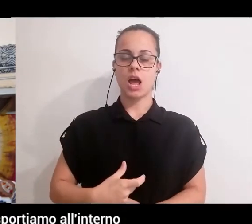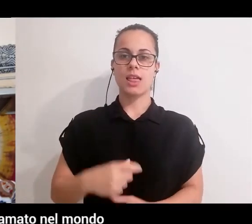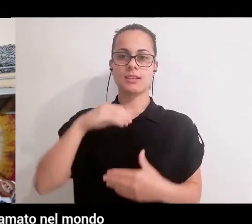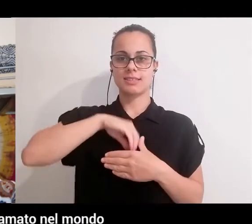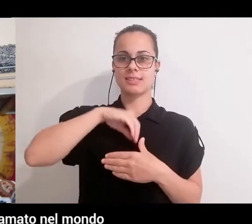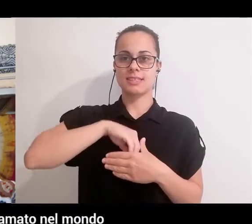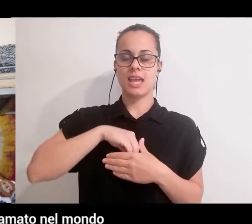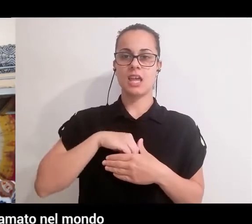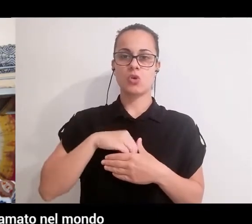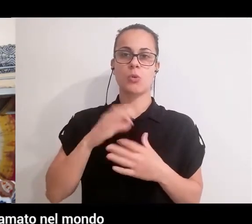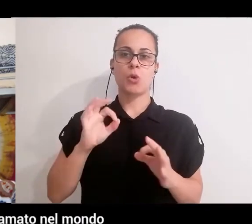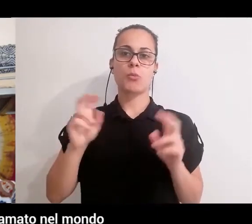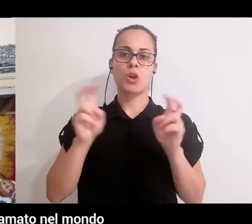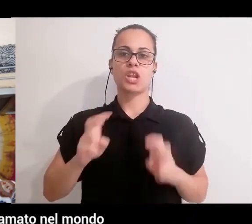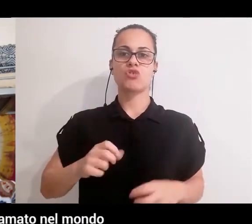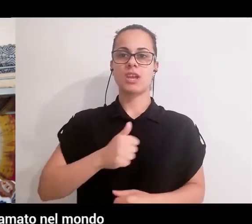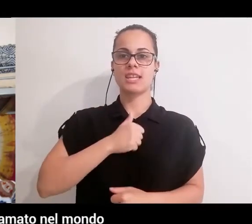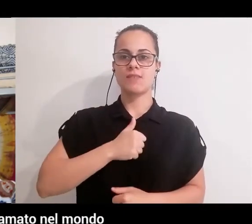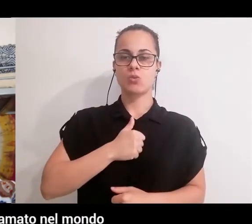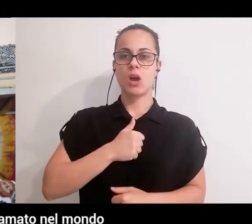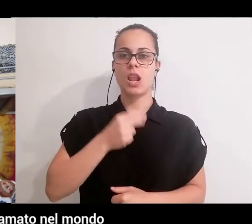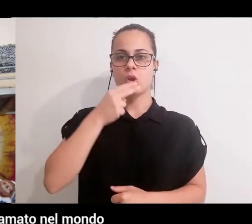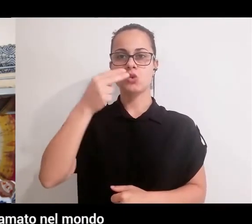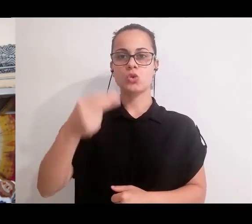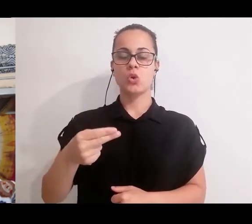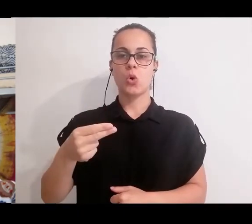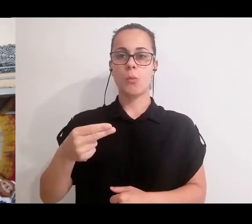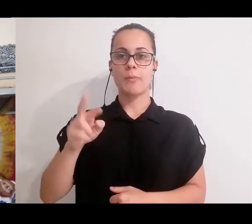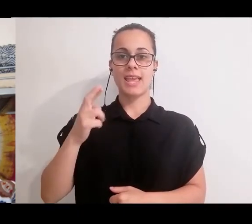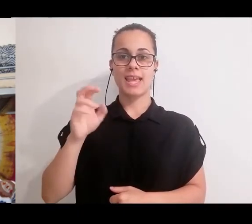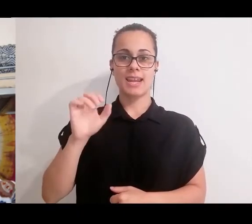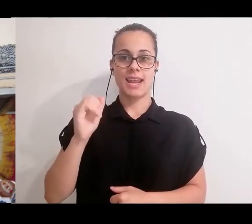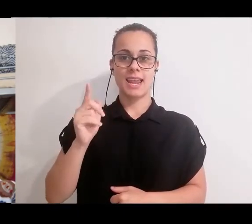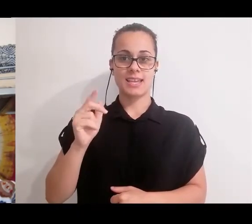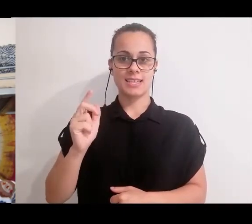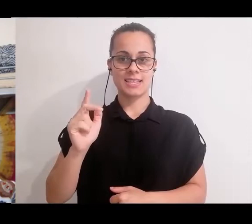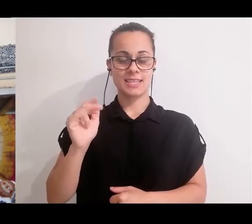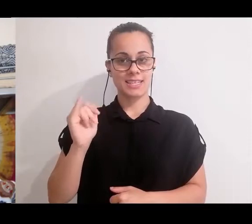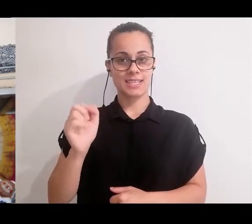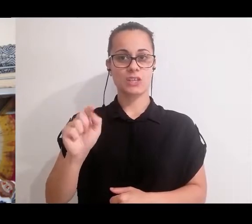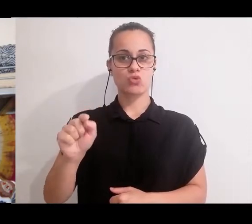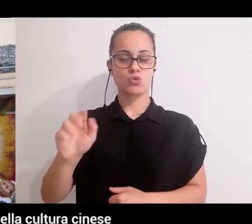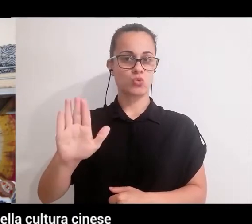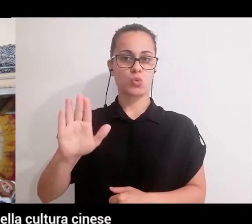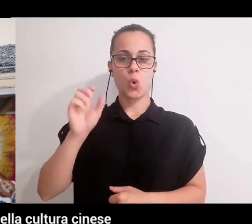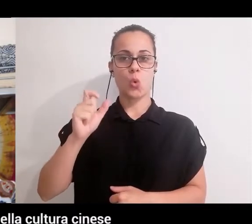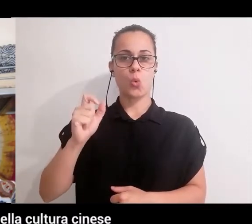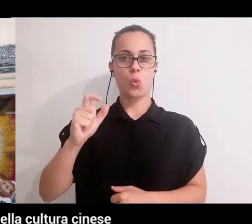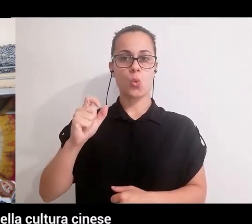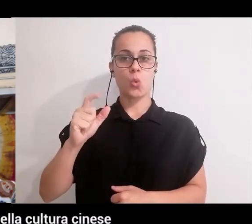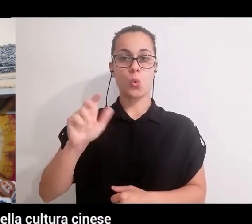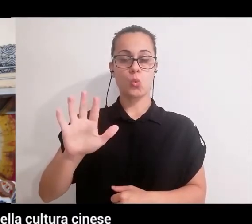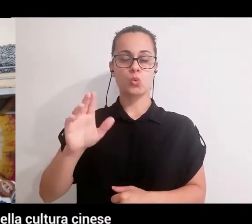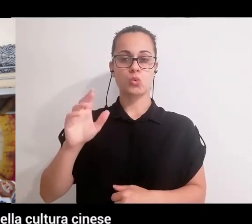'interno di noi come energia individuale viene chiamato nel mondo del Reiki, nella cultura giapponese, Ki,